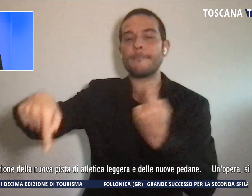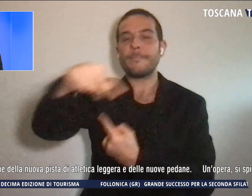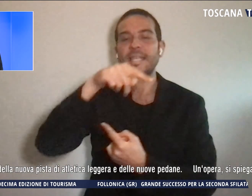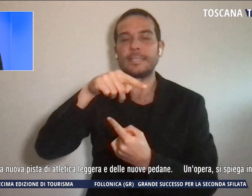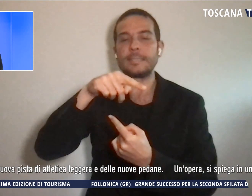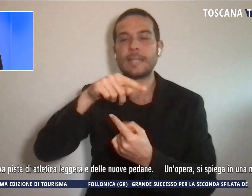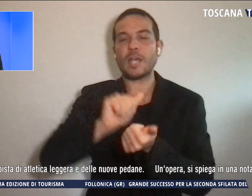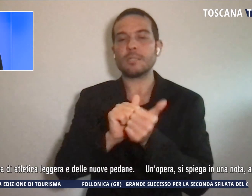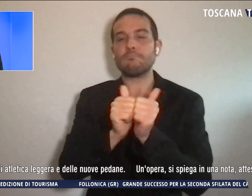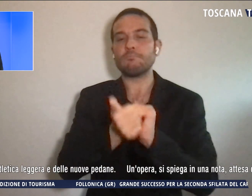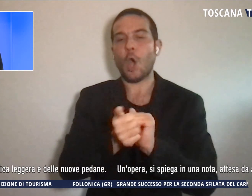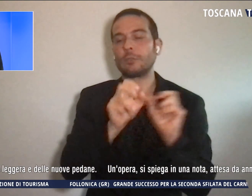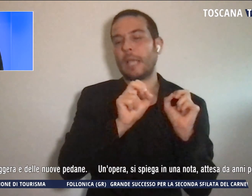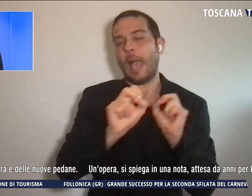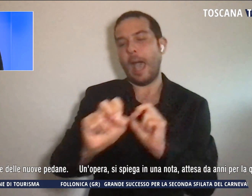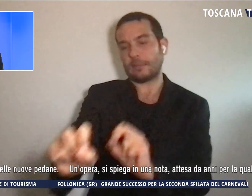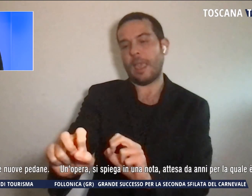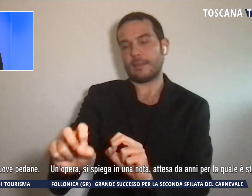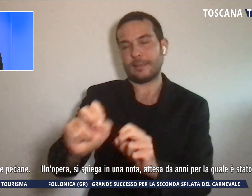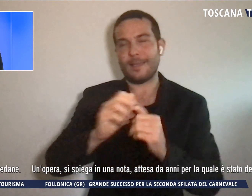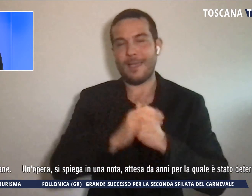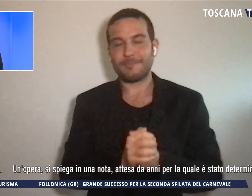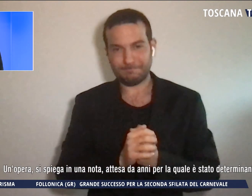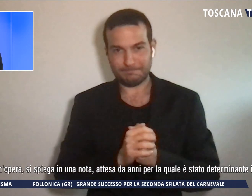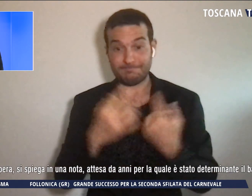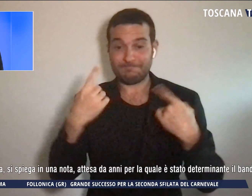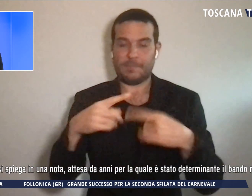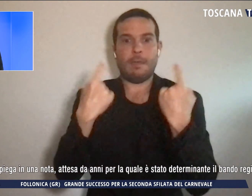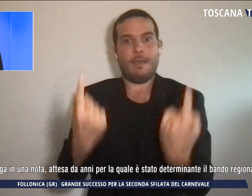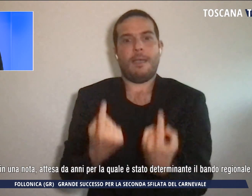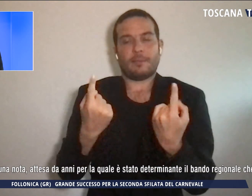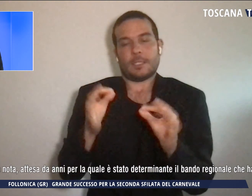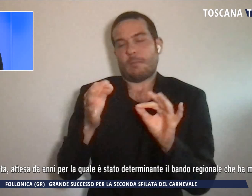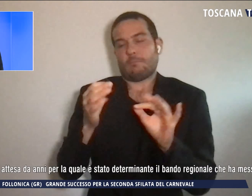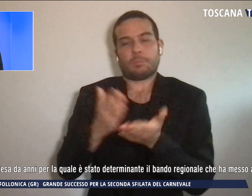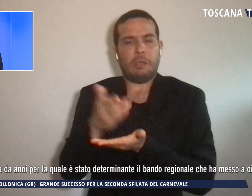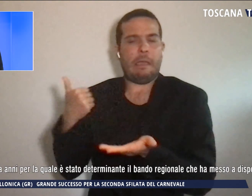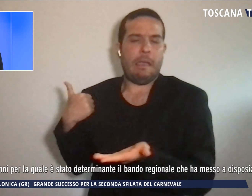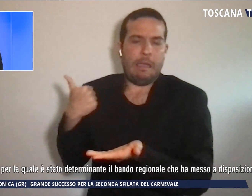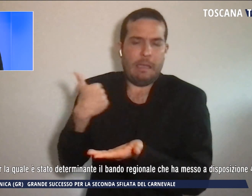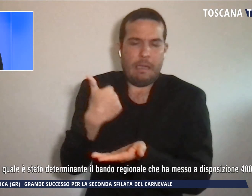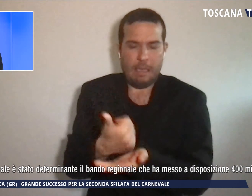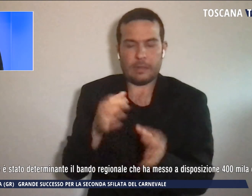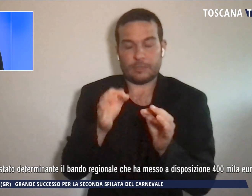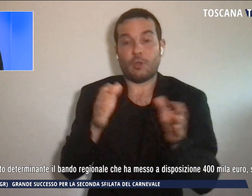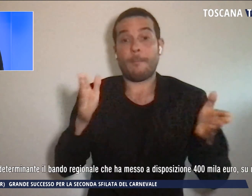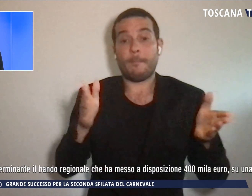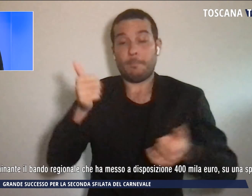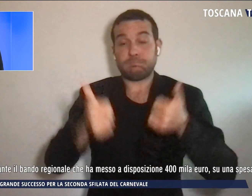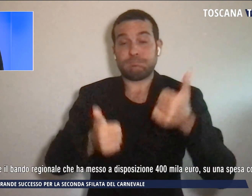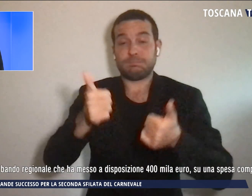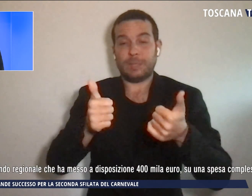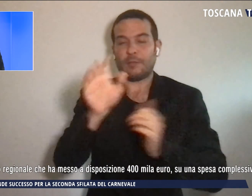nuove pedane. Un'opera attesa da anni per la quale è stato determinante il bando regionale che ha messo a disposizione 400